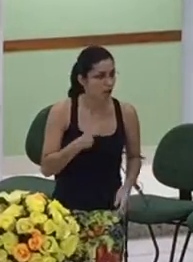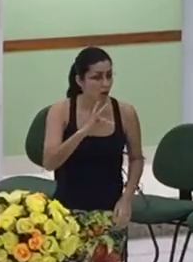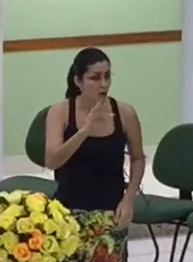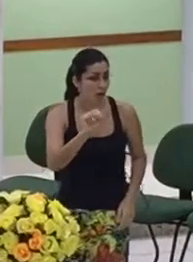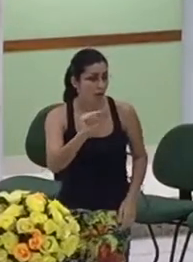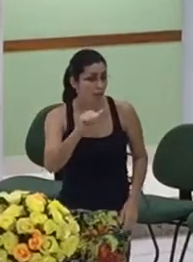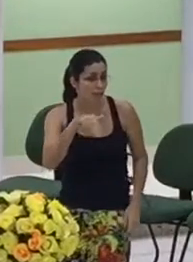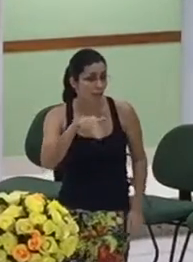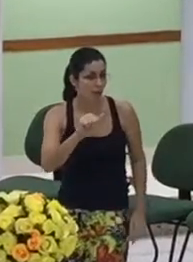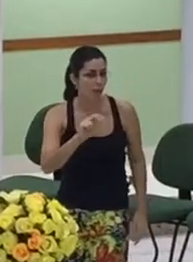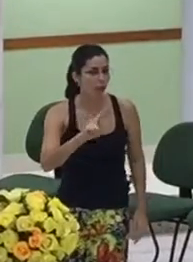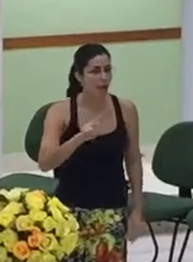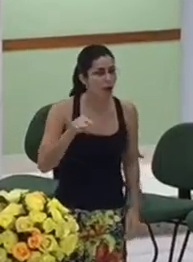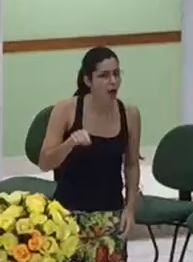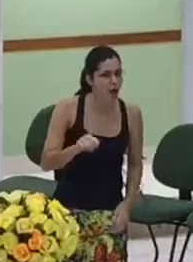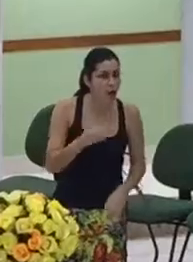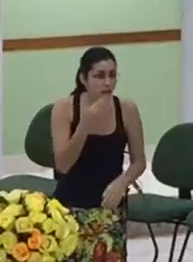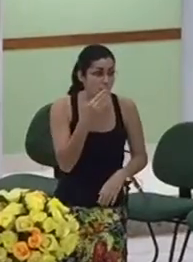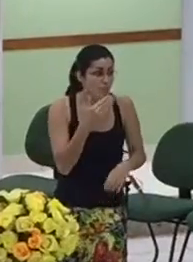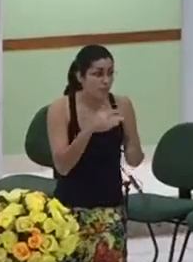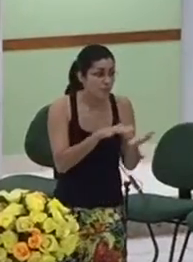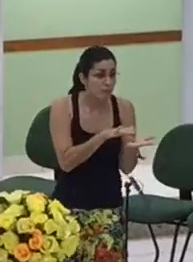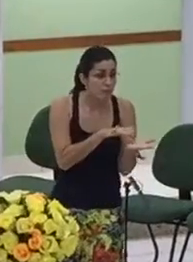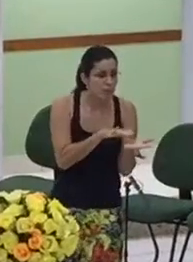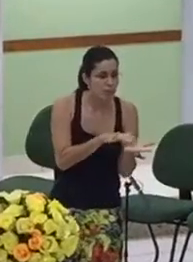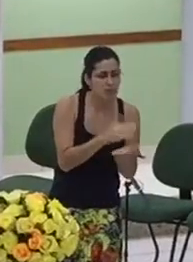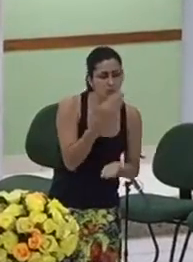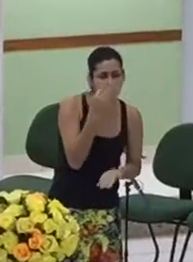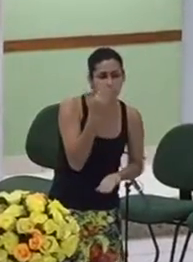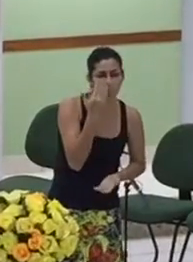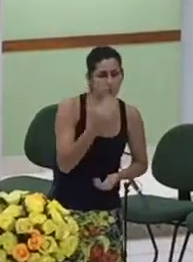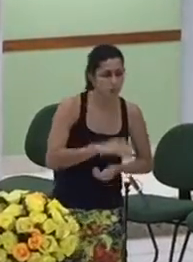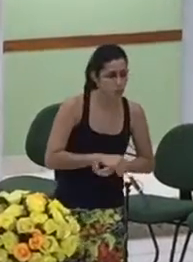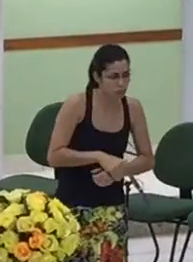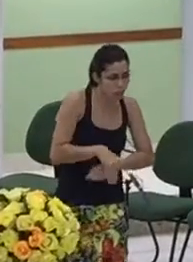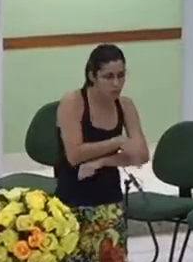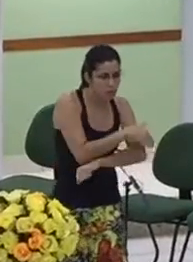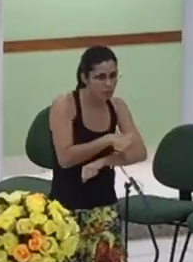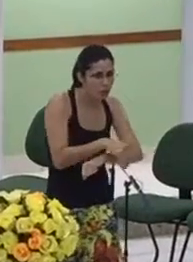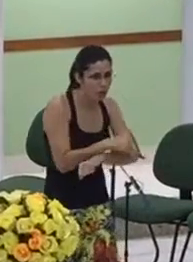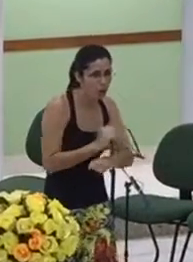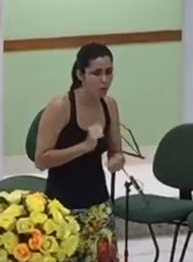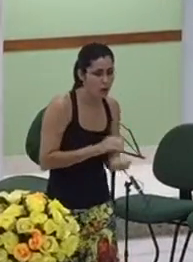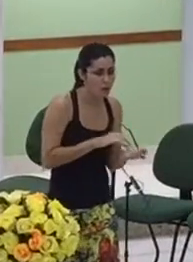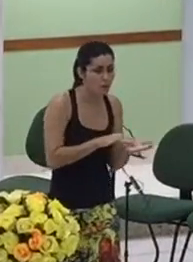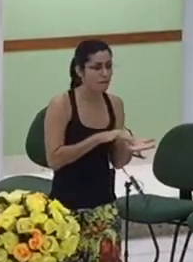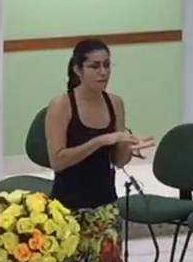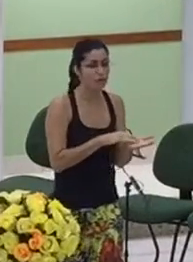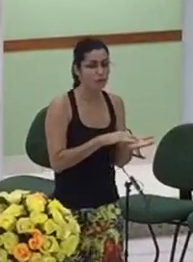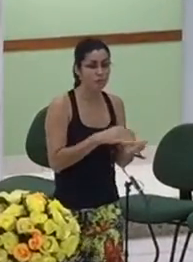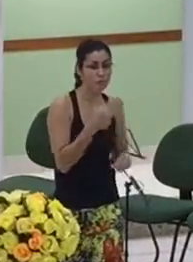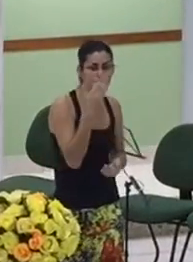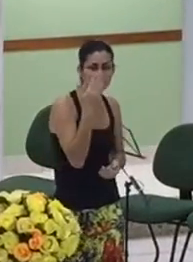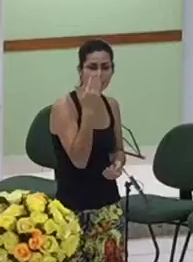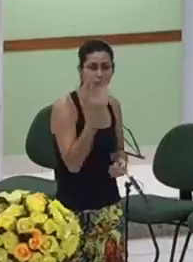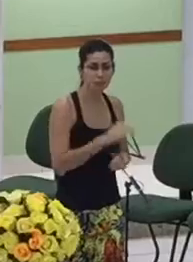fica na beirada do caminho quando o judá está passando o judá que não era exatamente o exemplo de